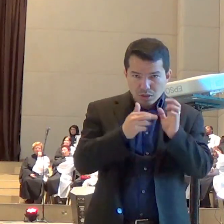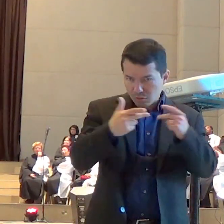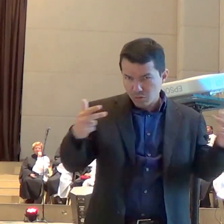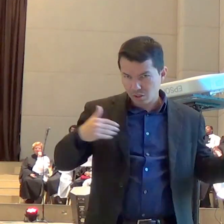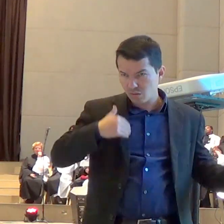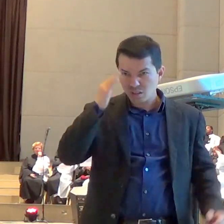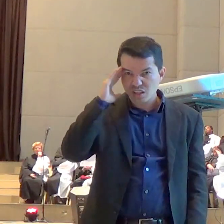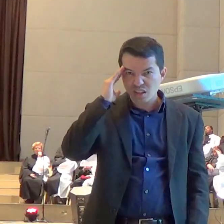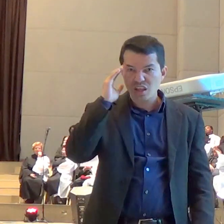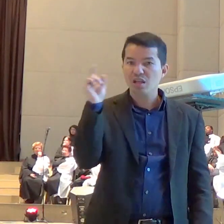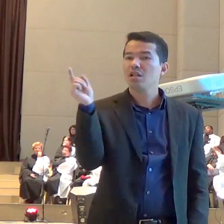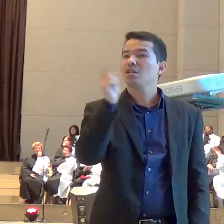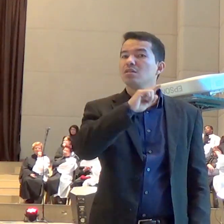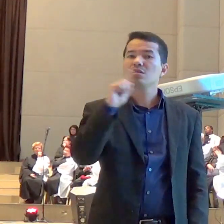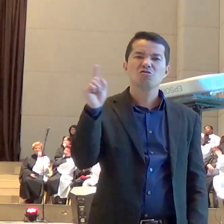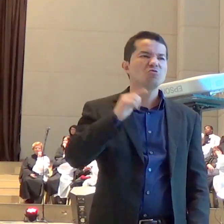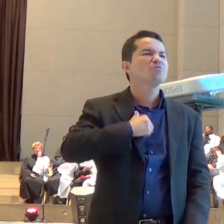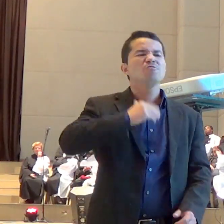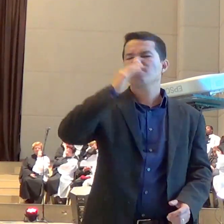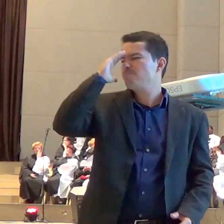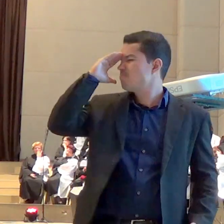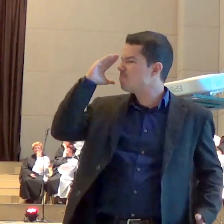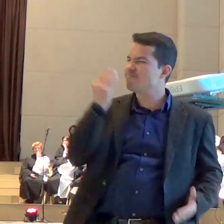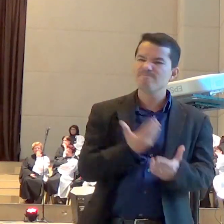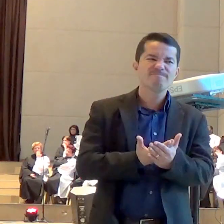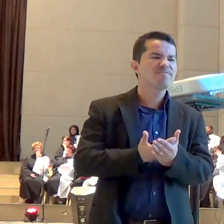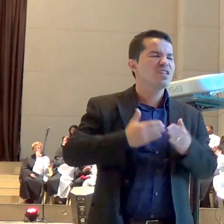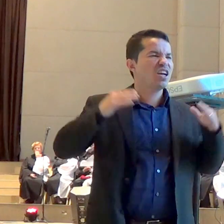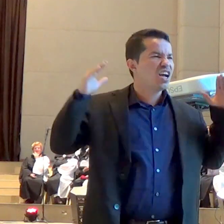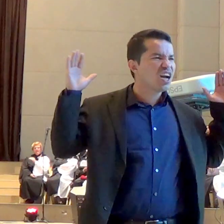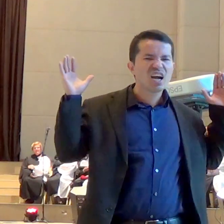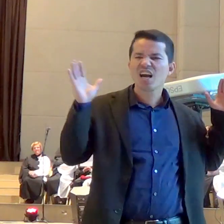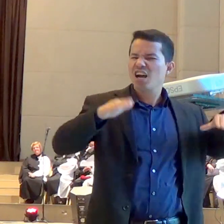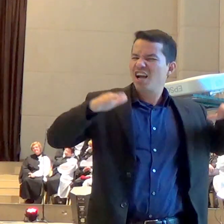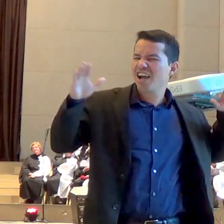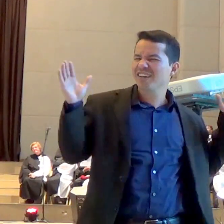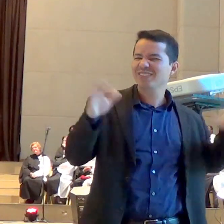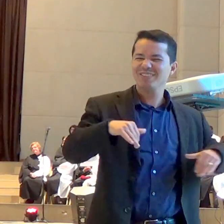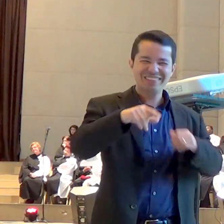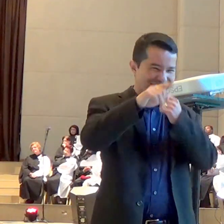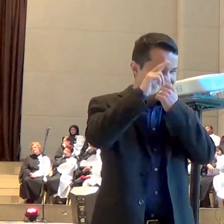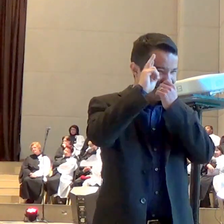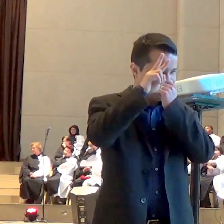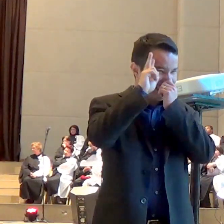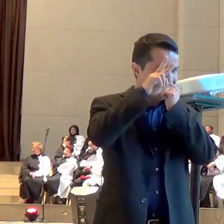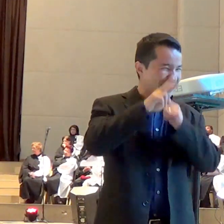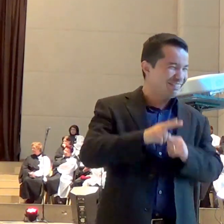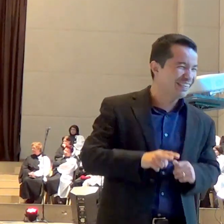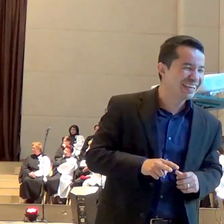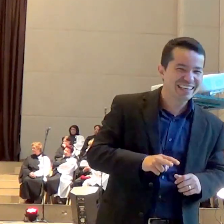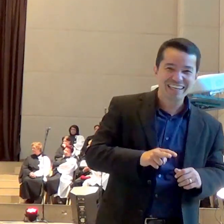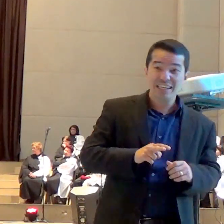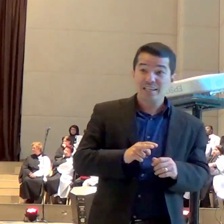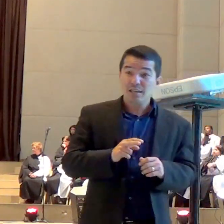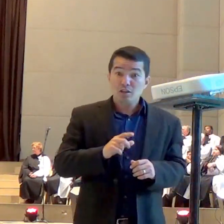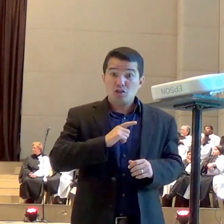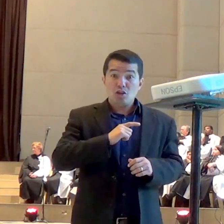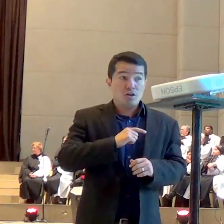anjo do Senhor ou anjos do Senhor que iam com o povo de Israel e faziam aquela coluna de fogo se acender